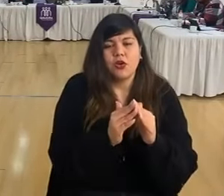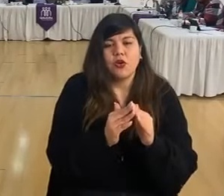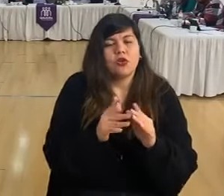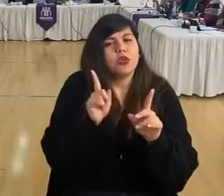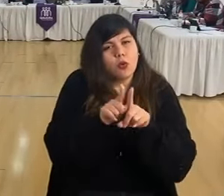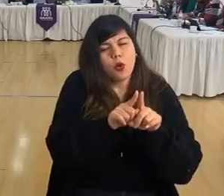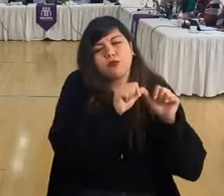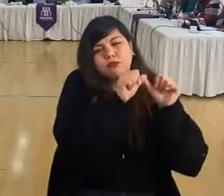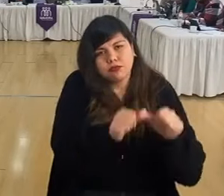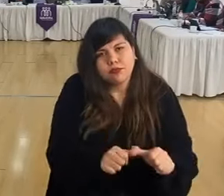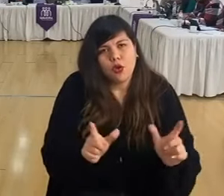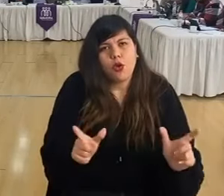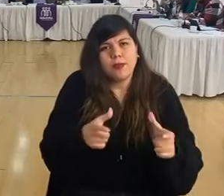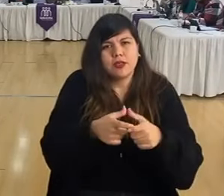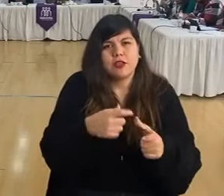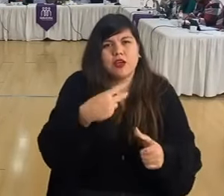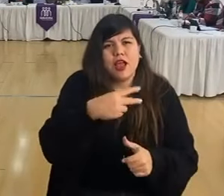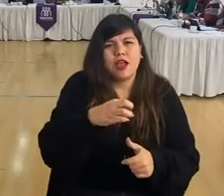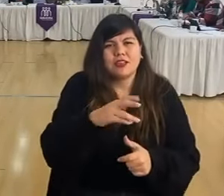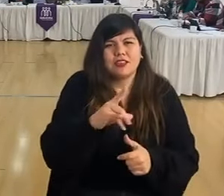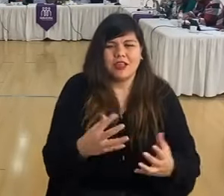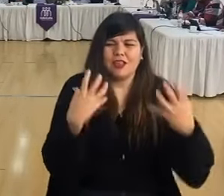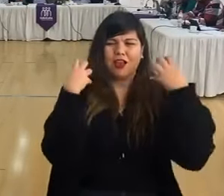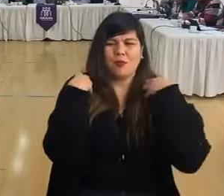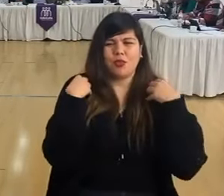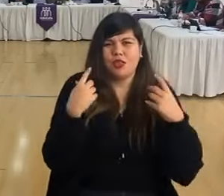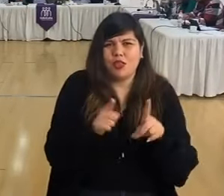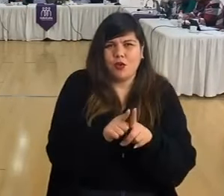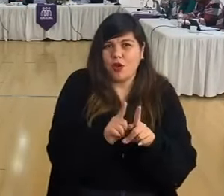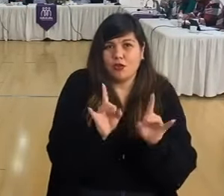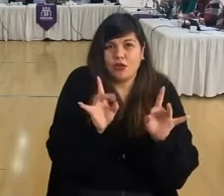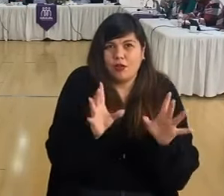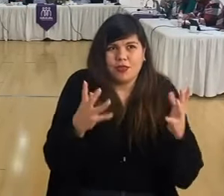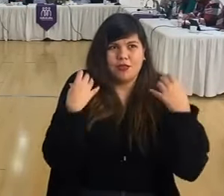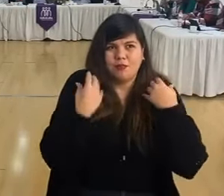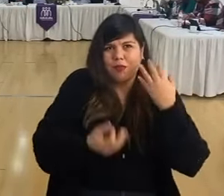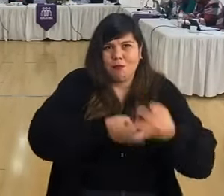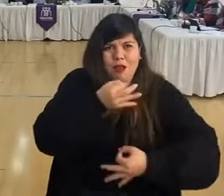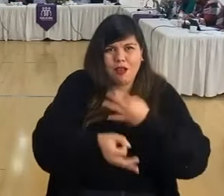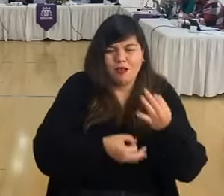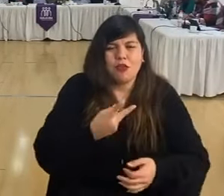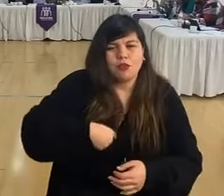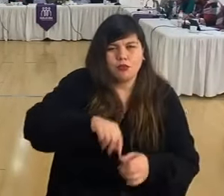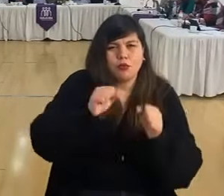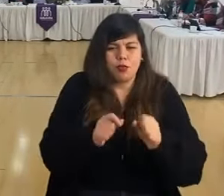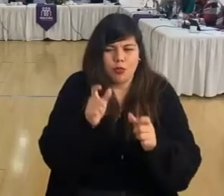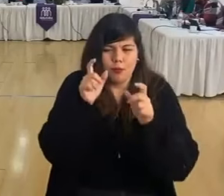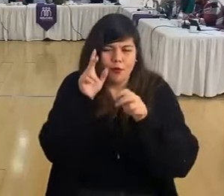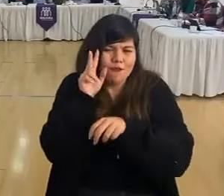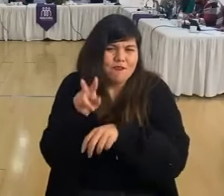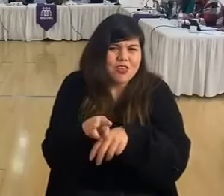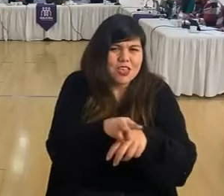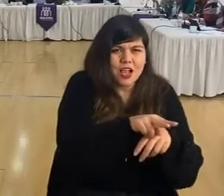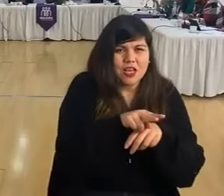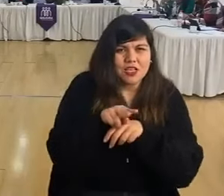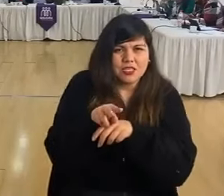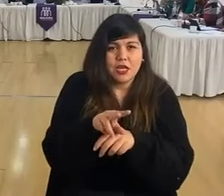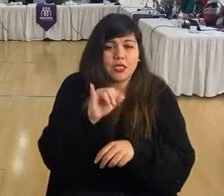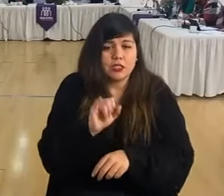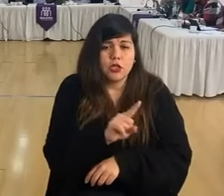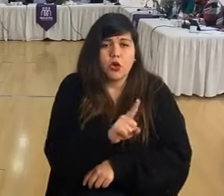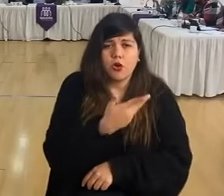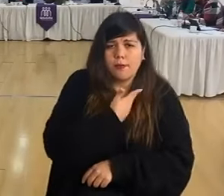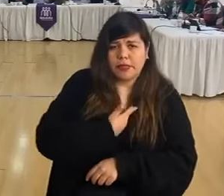comisión de Hacienda es eso, solo presidir y dar palabras. Nosotros podemos estar fiscalizando, siendo o no